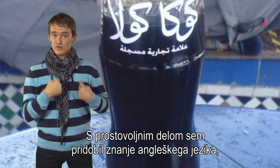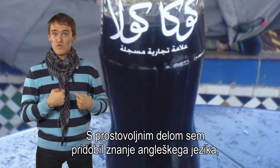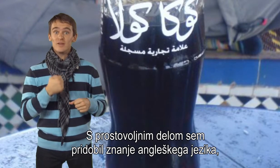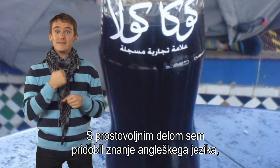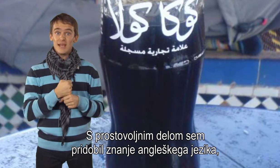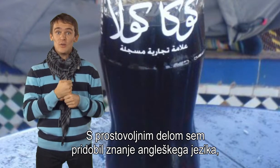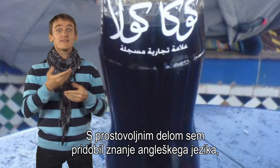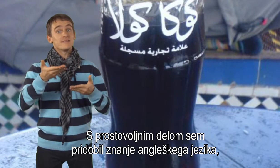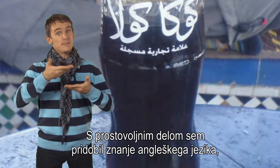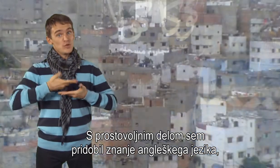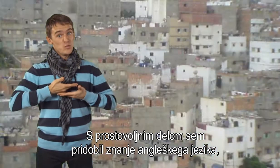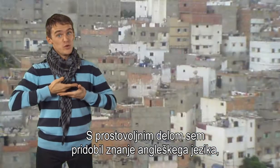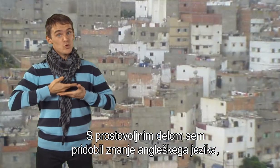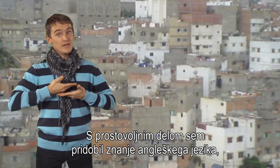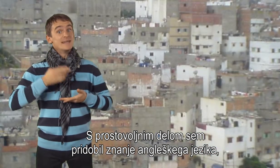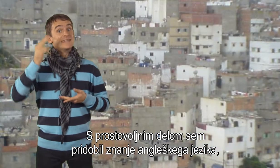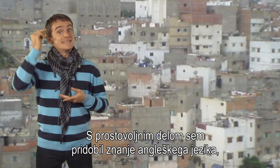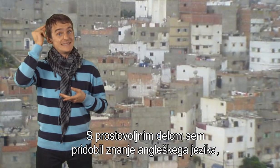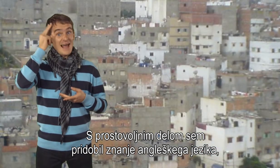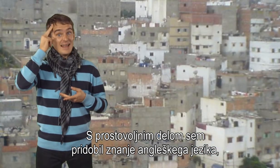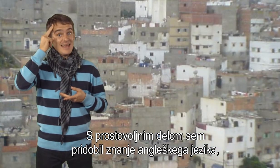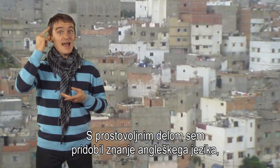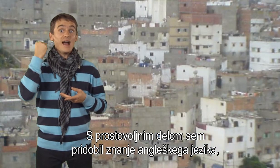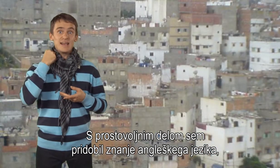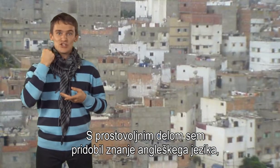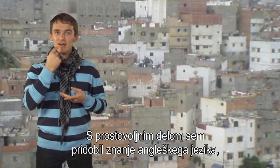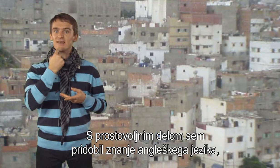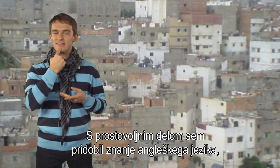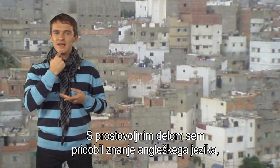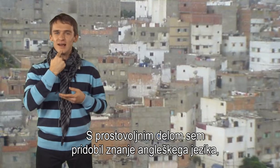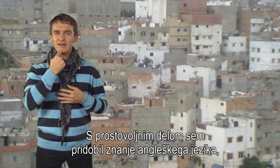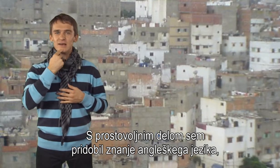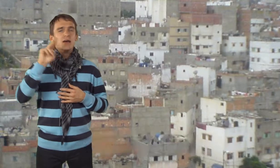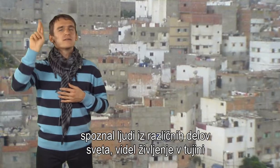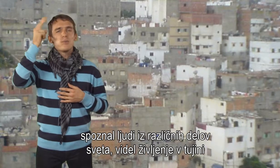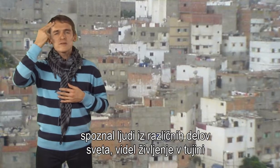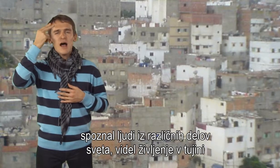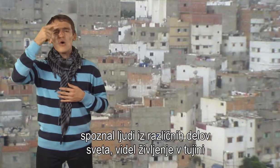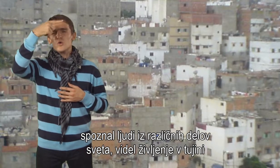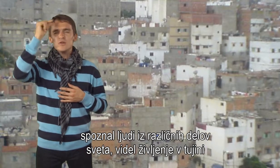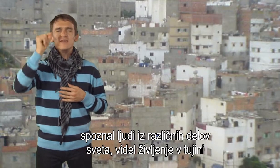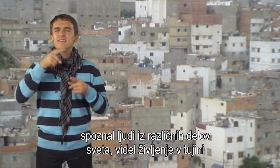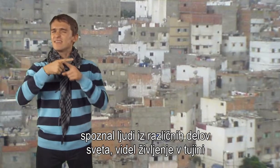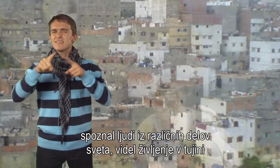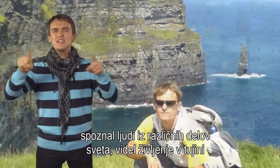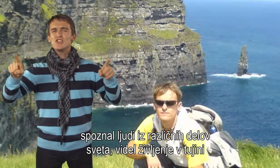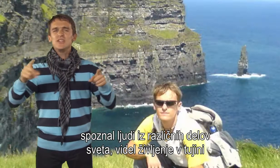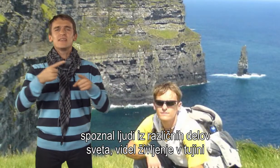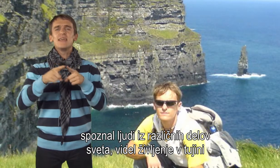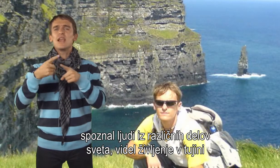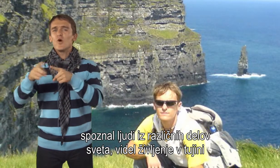S prostovoljnim delom sem si pridobil znanje angliškega jezika, spoznal ljudi iz